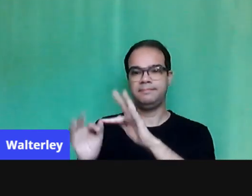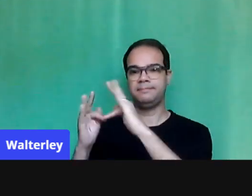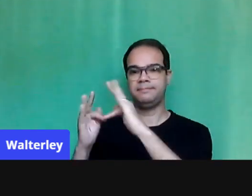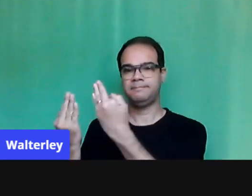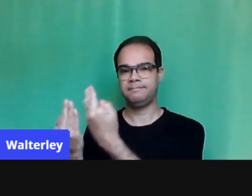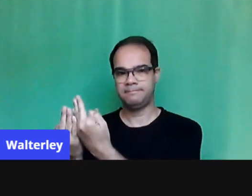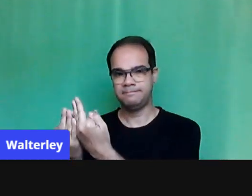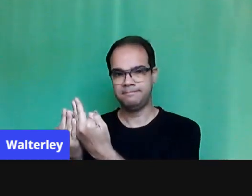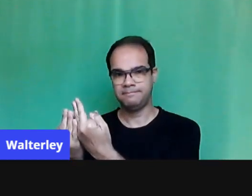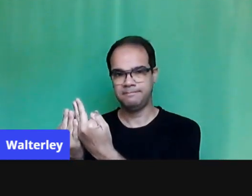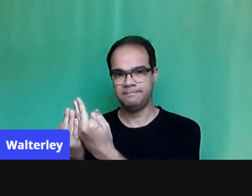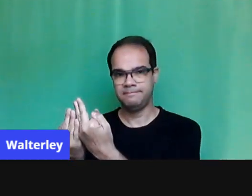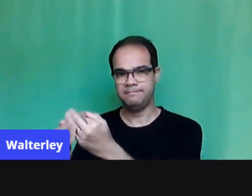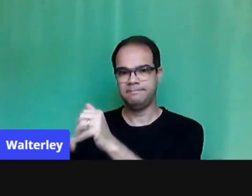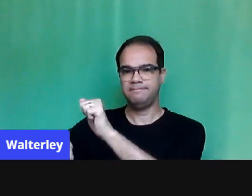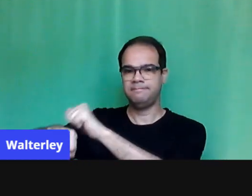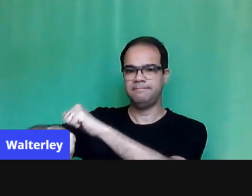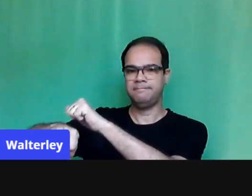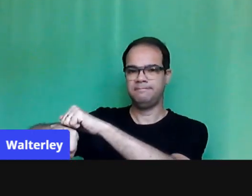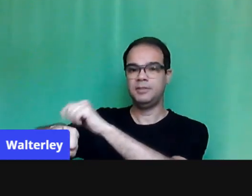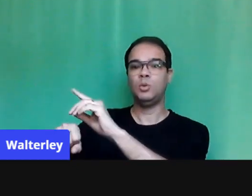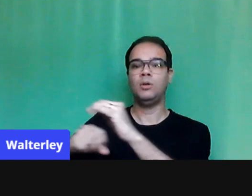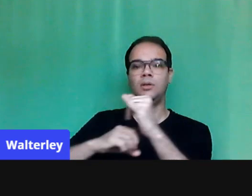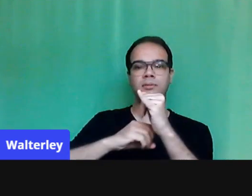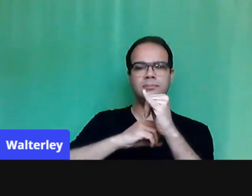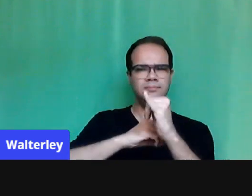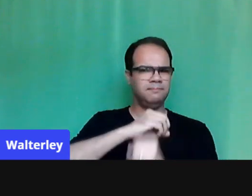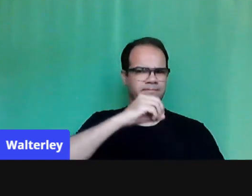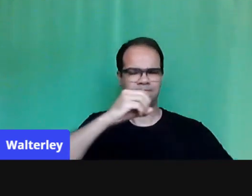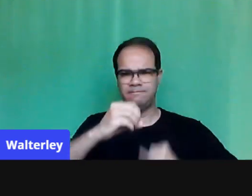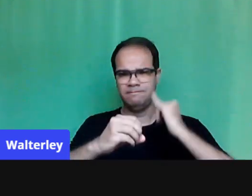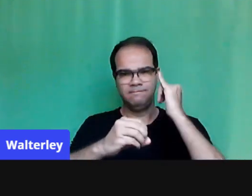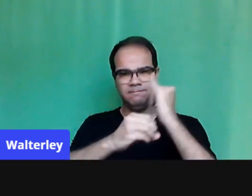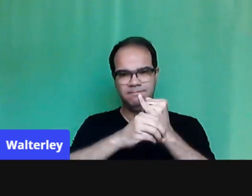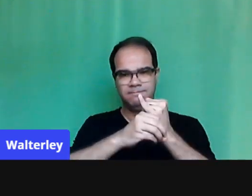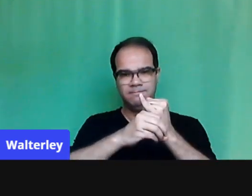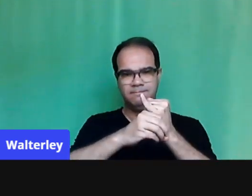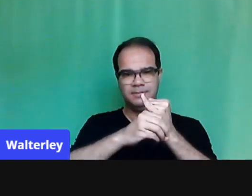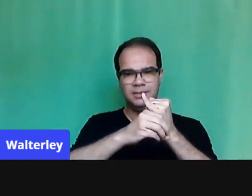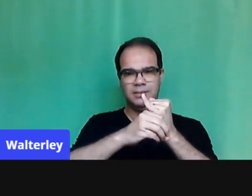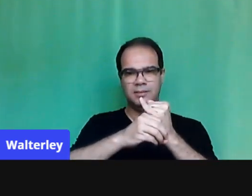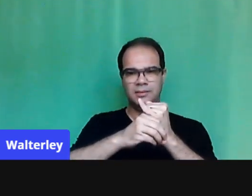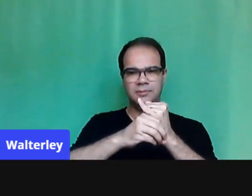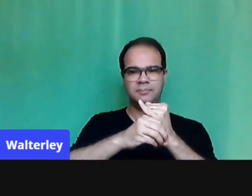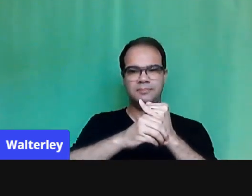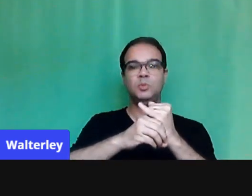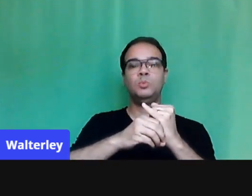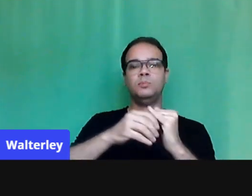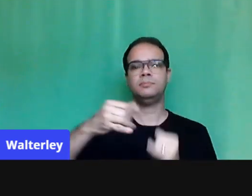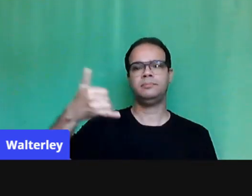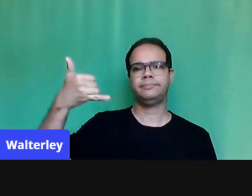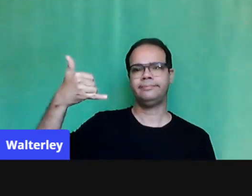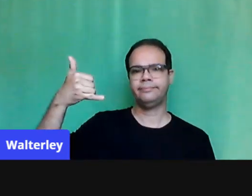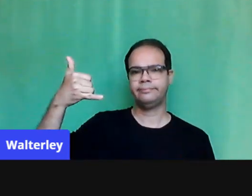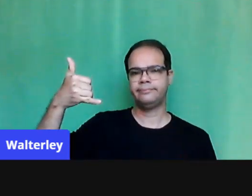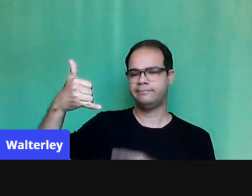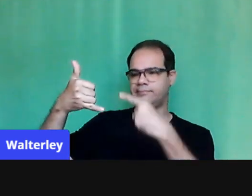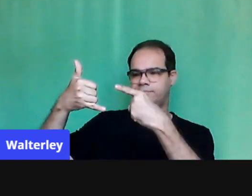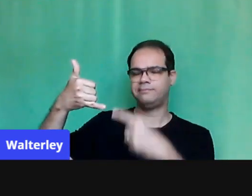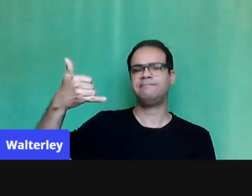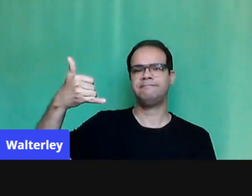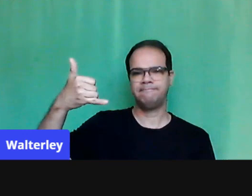vulneráveis, onde o acesso à internet é, sobretudo, via celular, limitado conteúdo